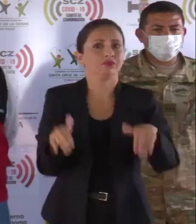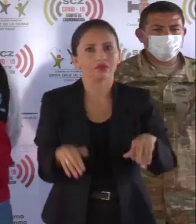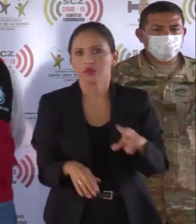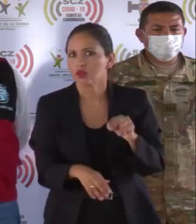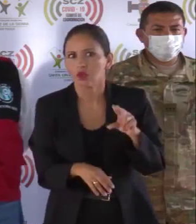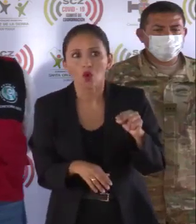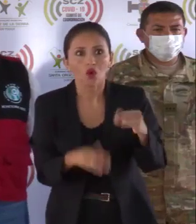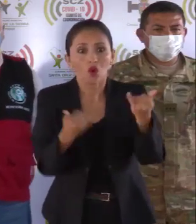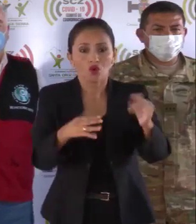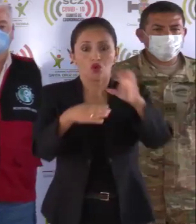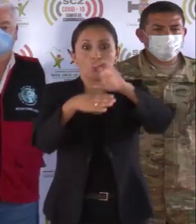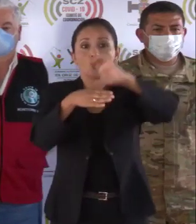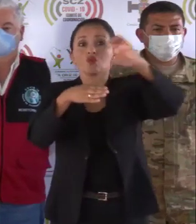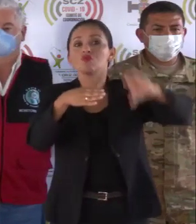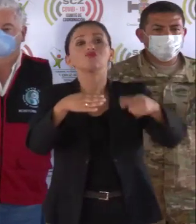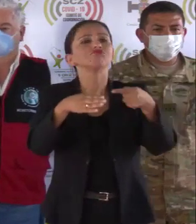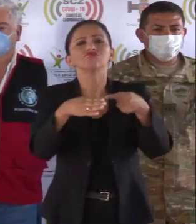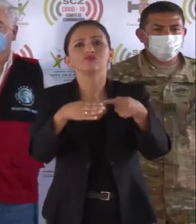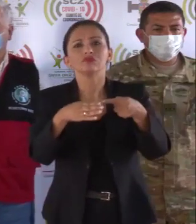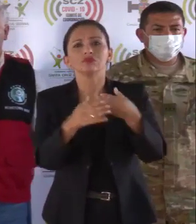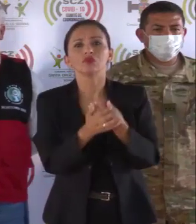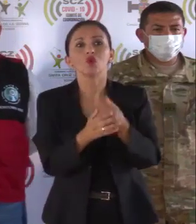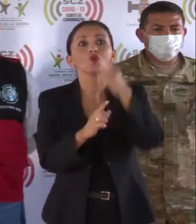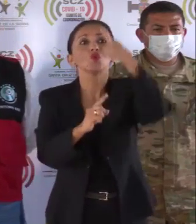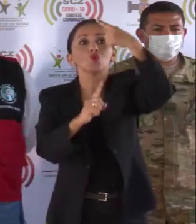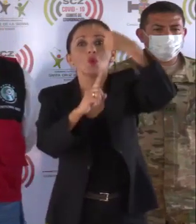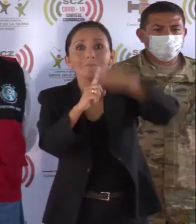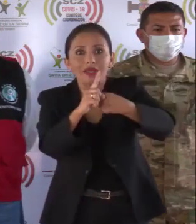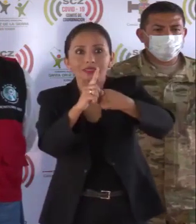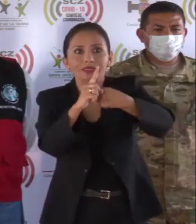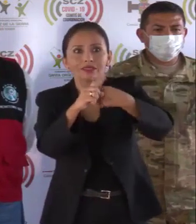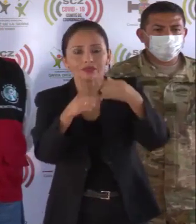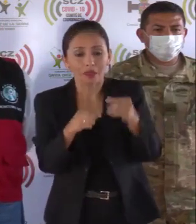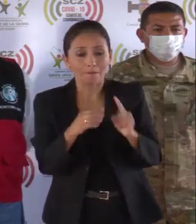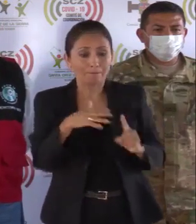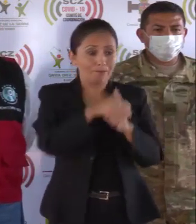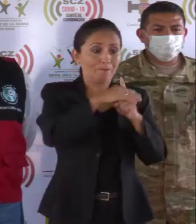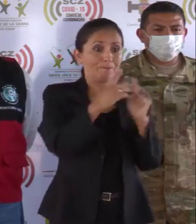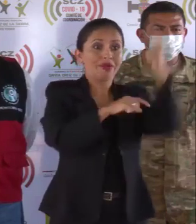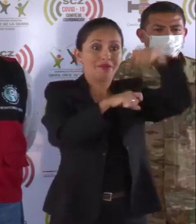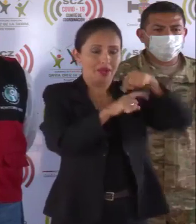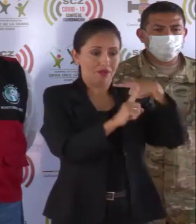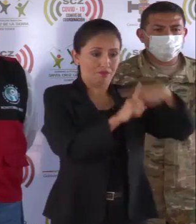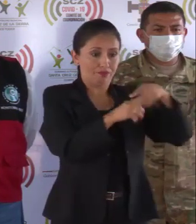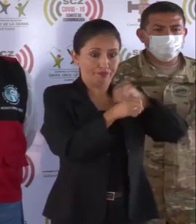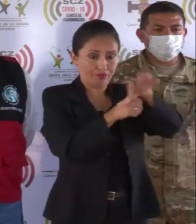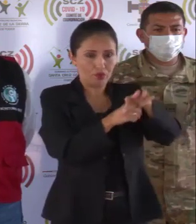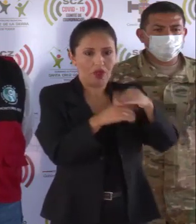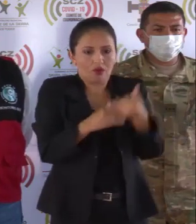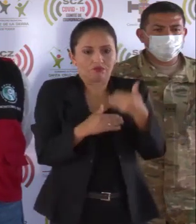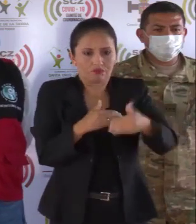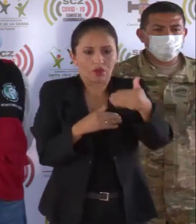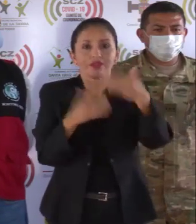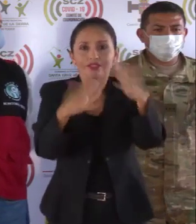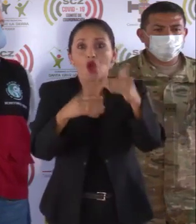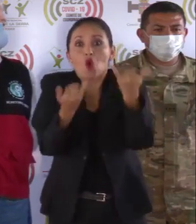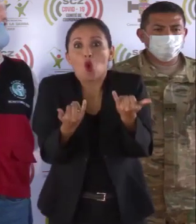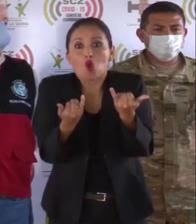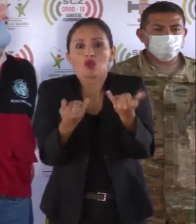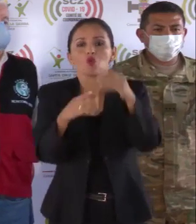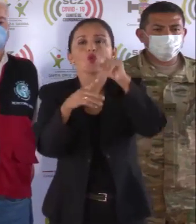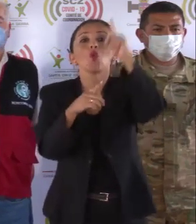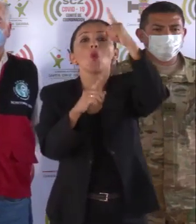Se cumple un mes del primer caso detectado del coronavirus